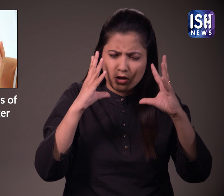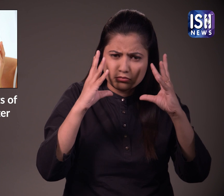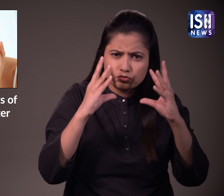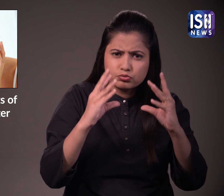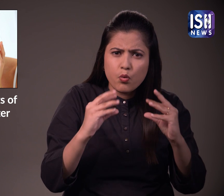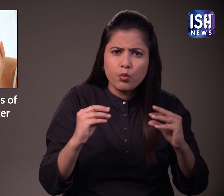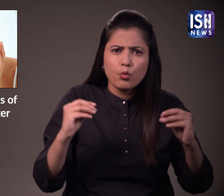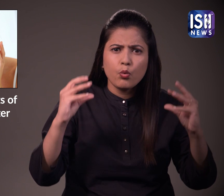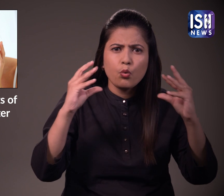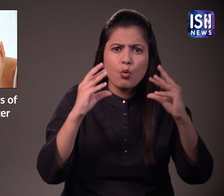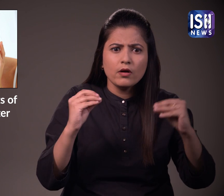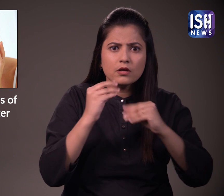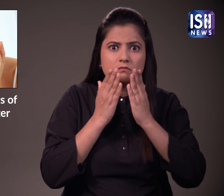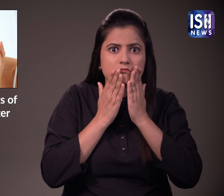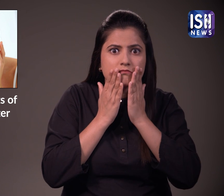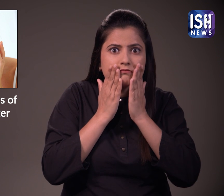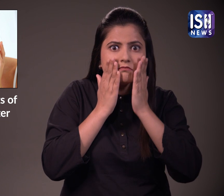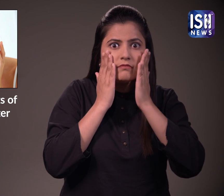चहरे को जवान बनाता है